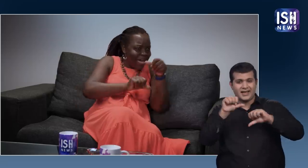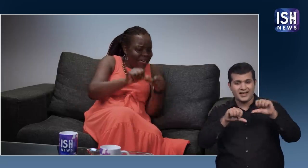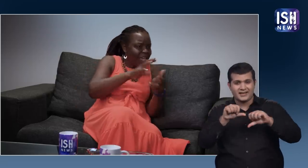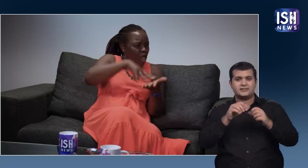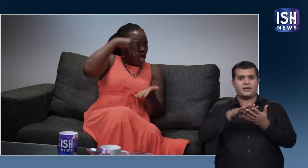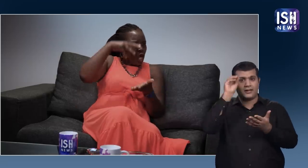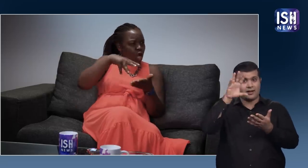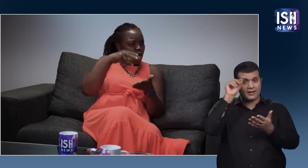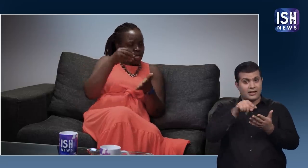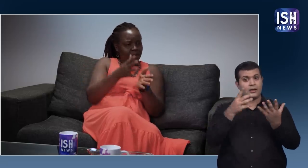बहतर है